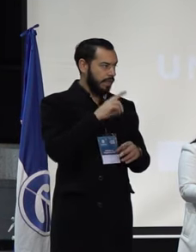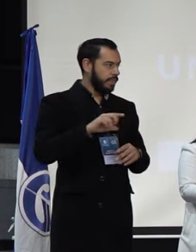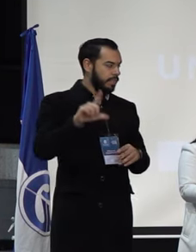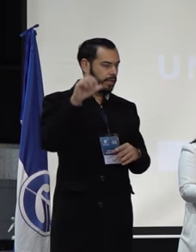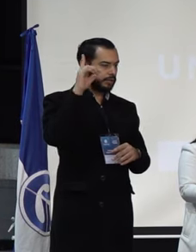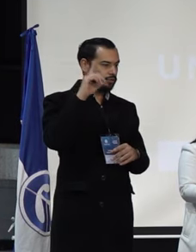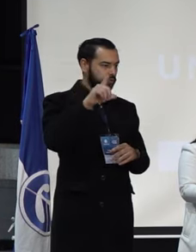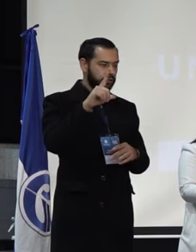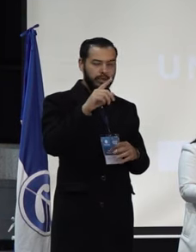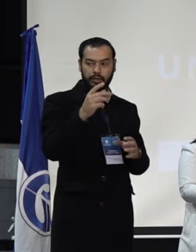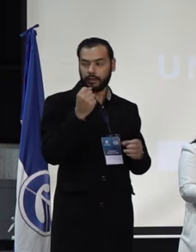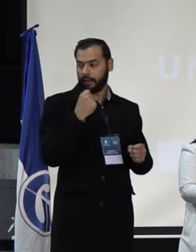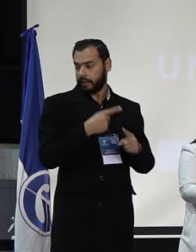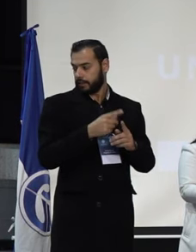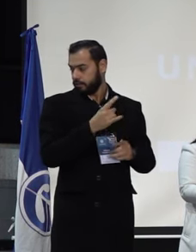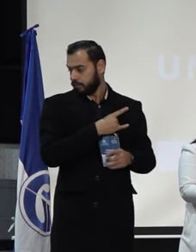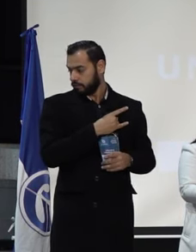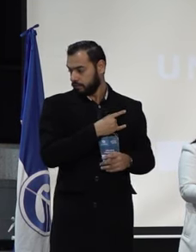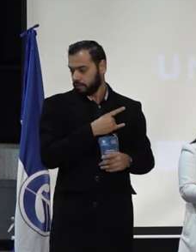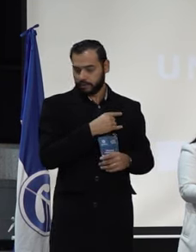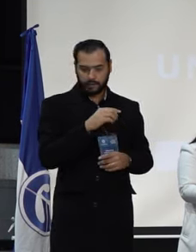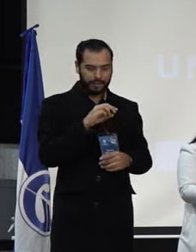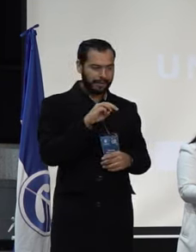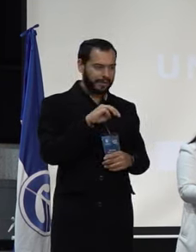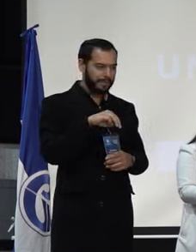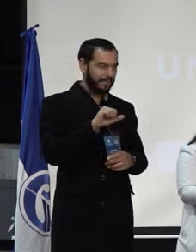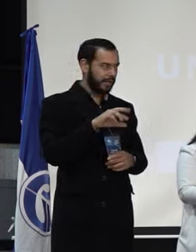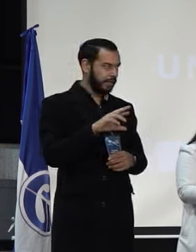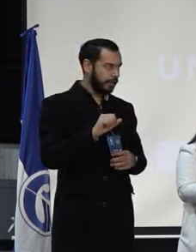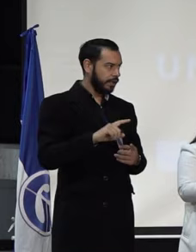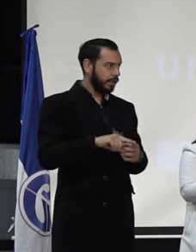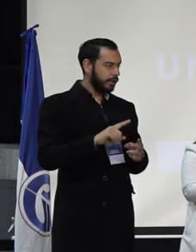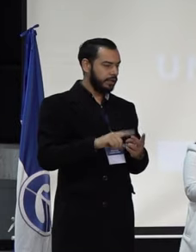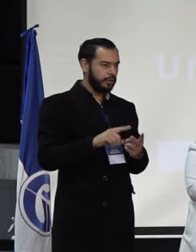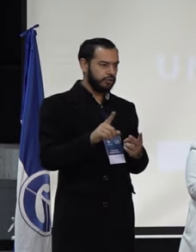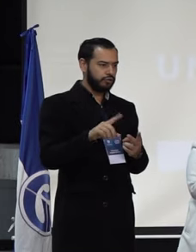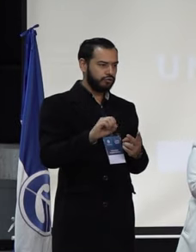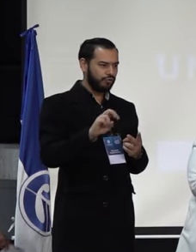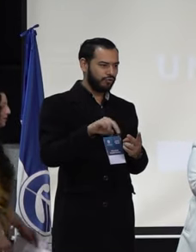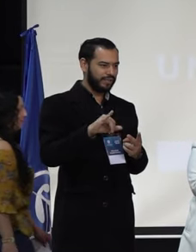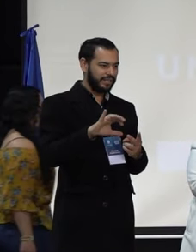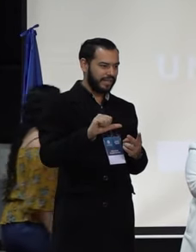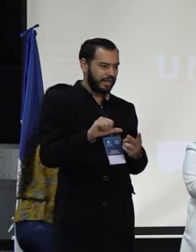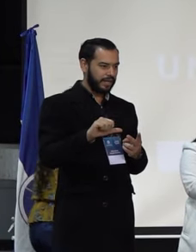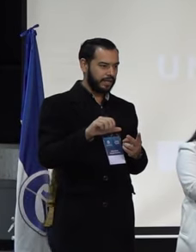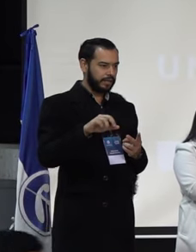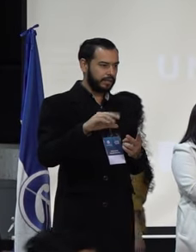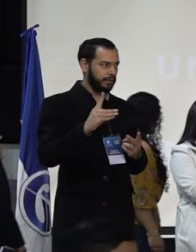uno, integrada por María Angélica Fresneda Páez y señora Liliana Vivas Piñeros.